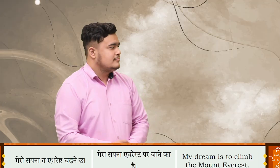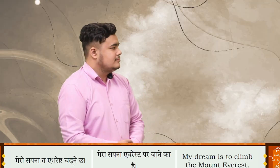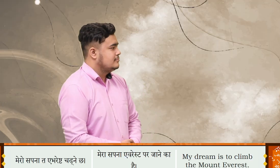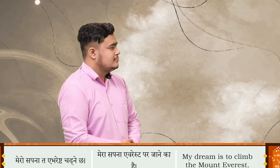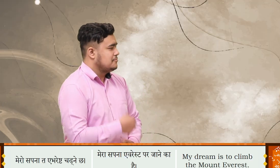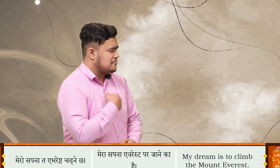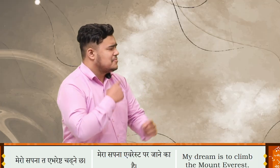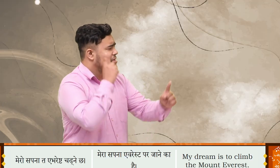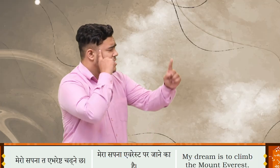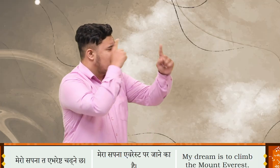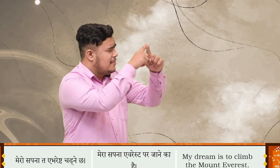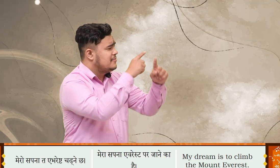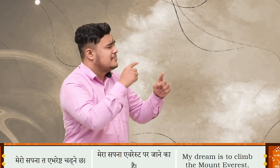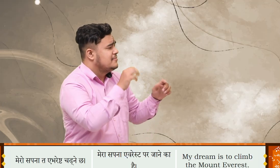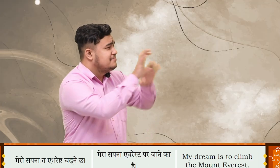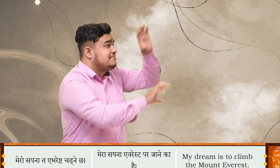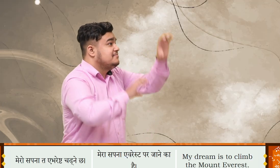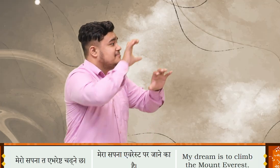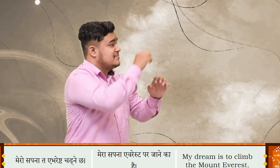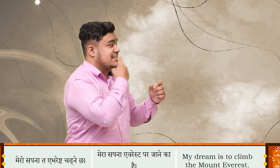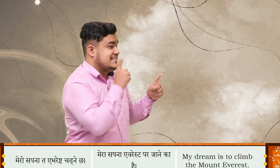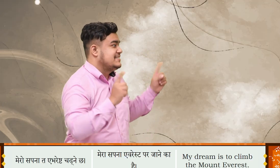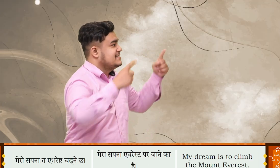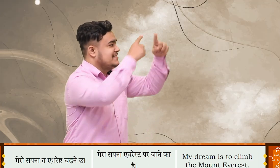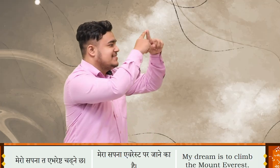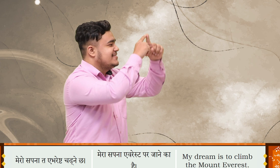मेरो सपनाता एभरेश्ट चडने छा